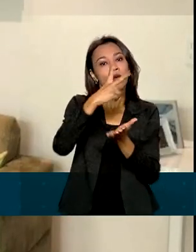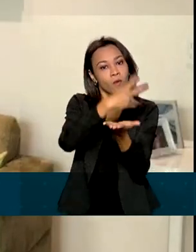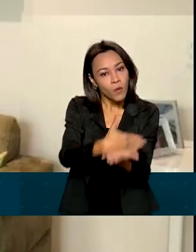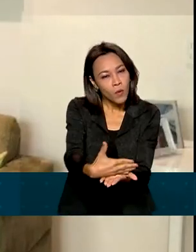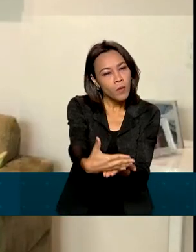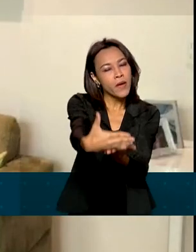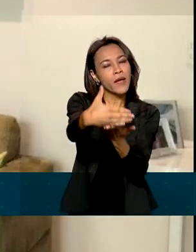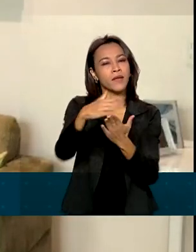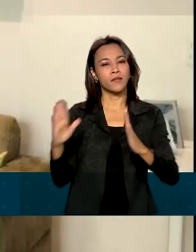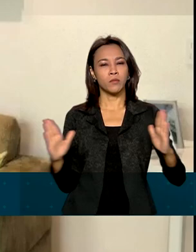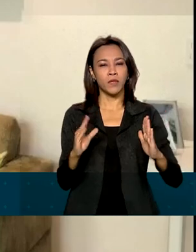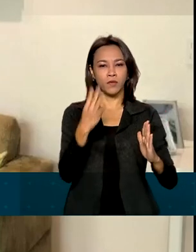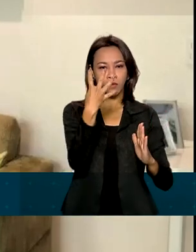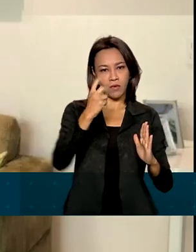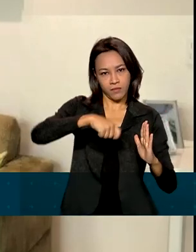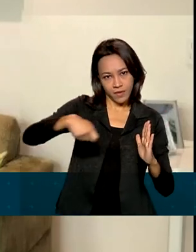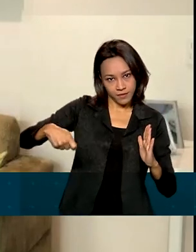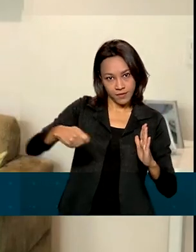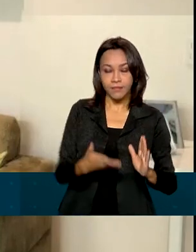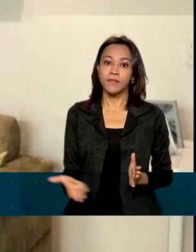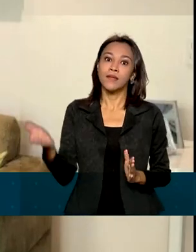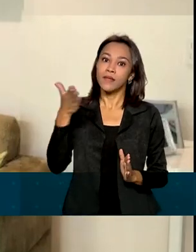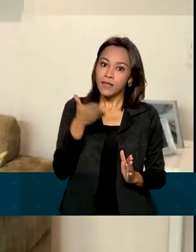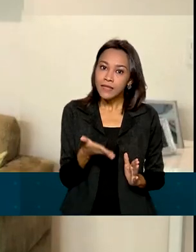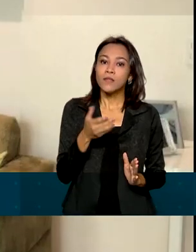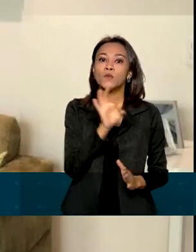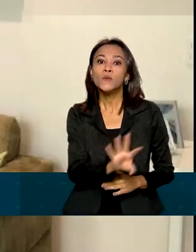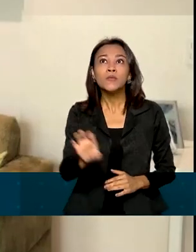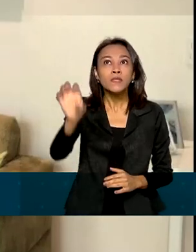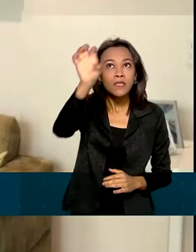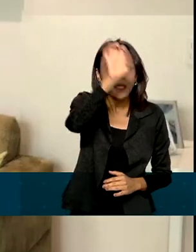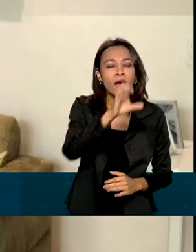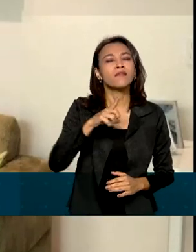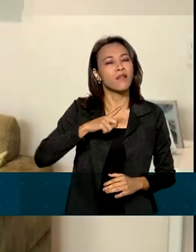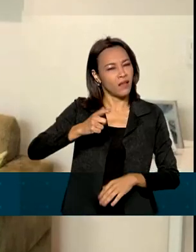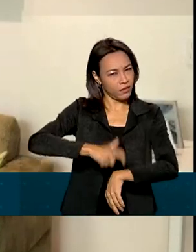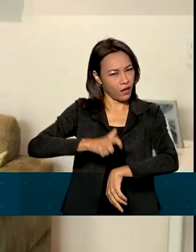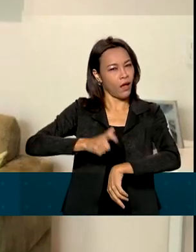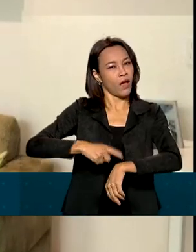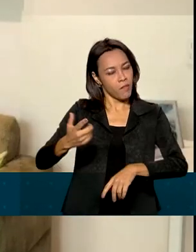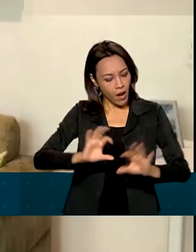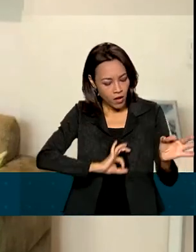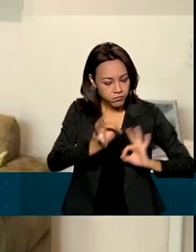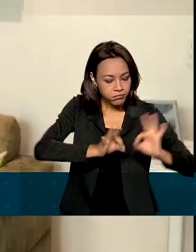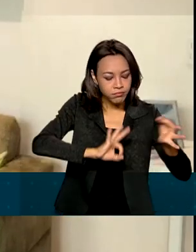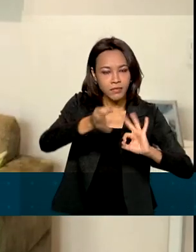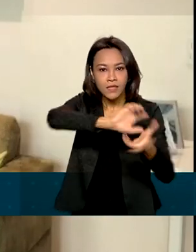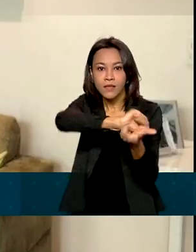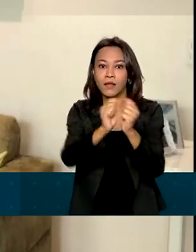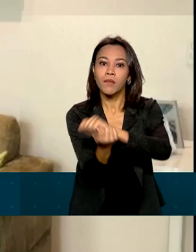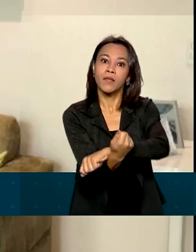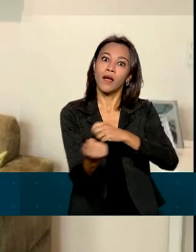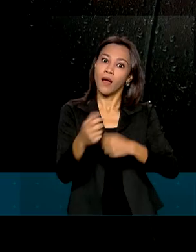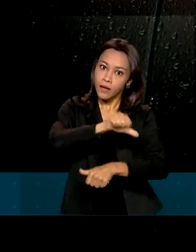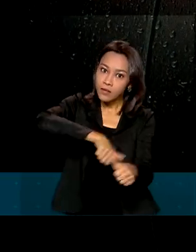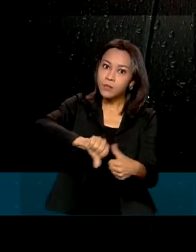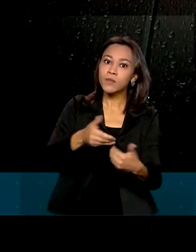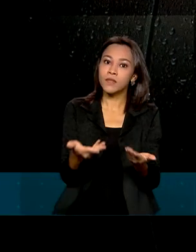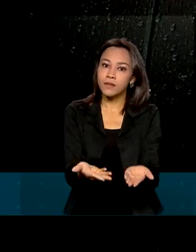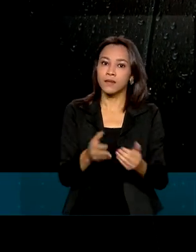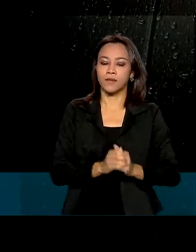daqui a quatro meses, assim os estados terão tempo suficiente para se adaptarem às mudanças.